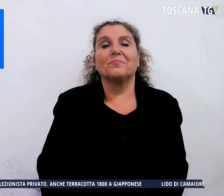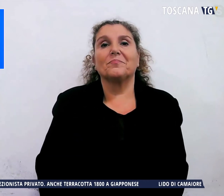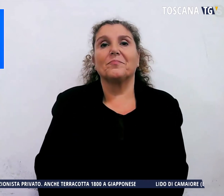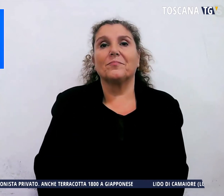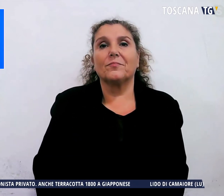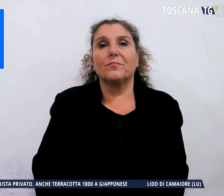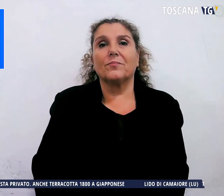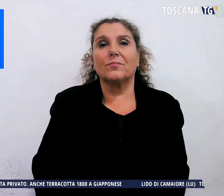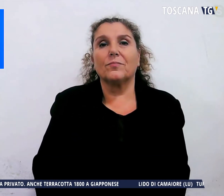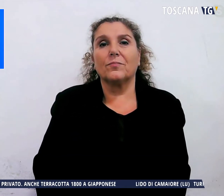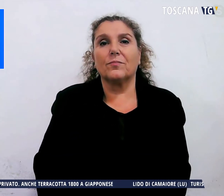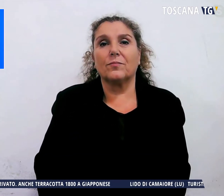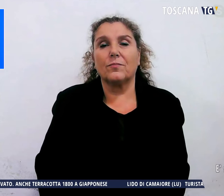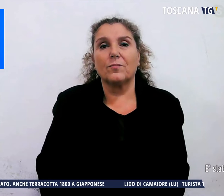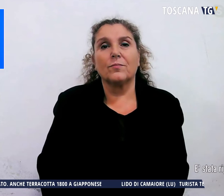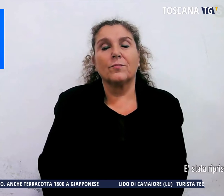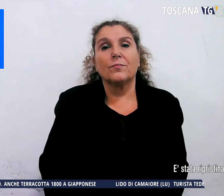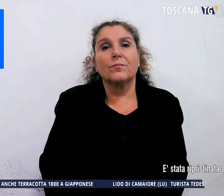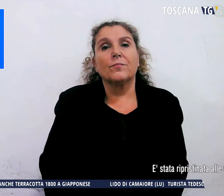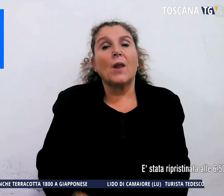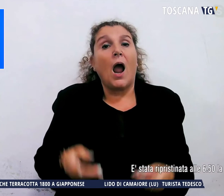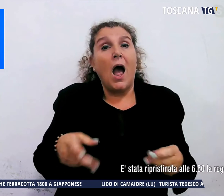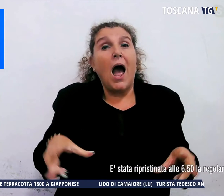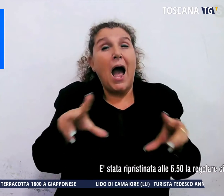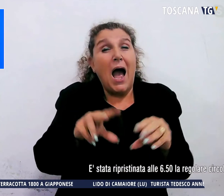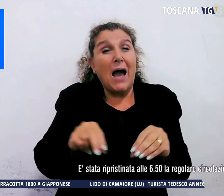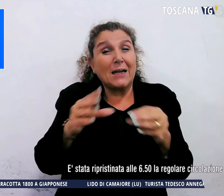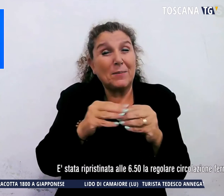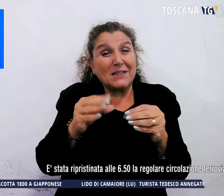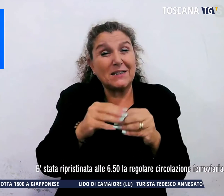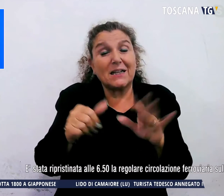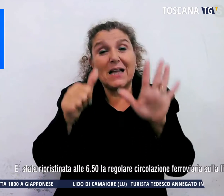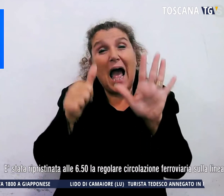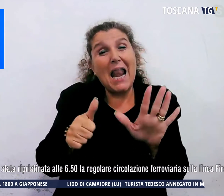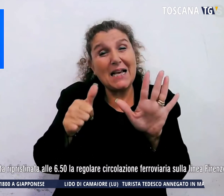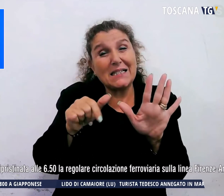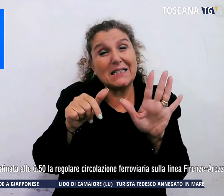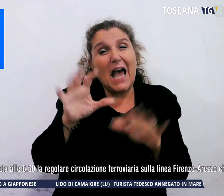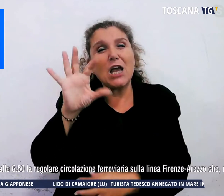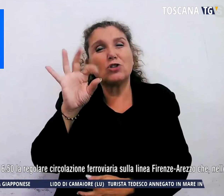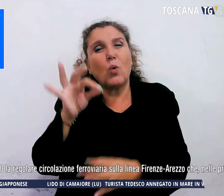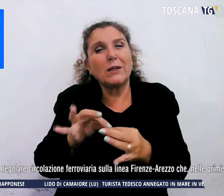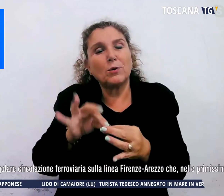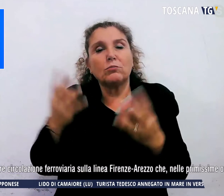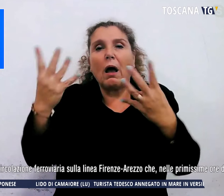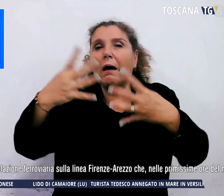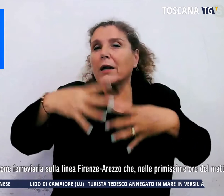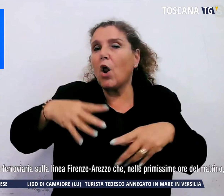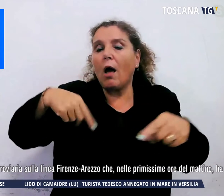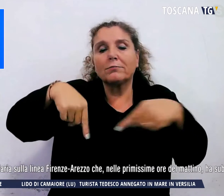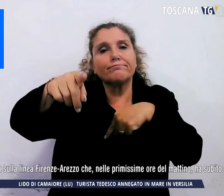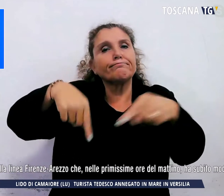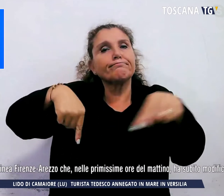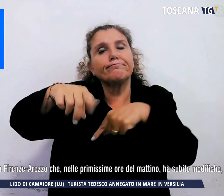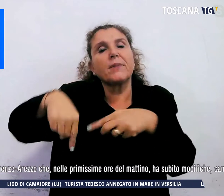È stata ripristinata alle 6.50 la regolare circolazione ferroviaria sulla